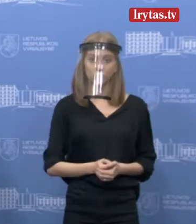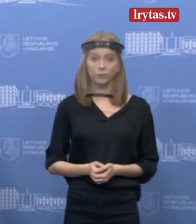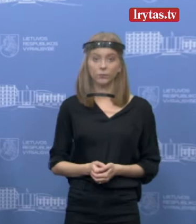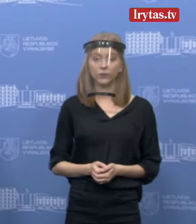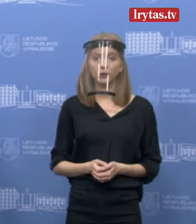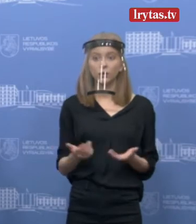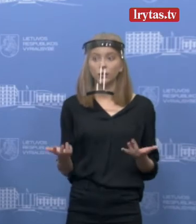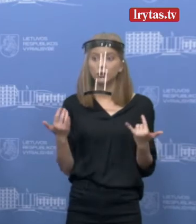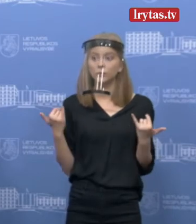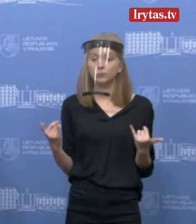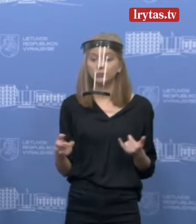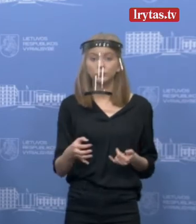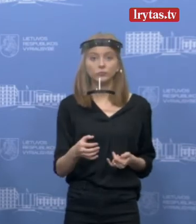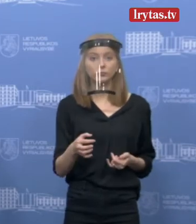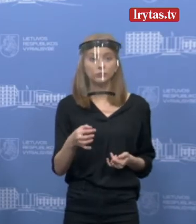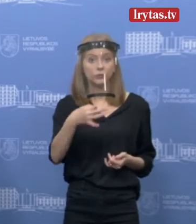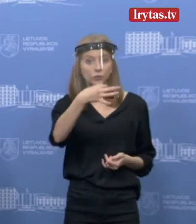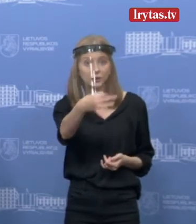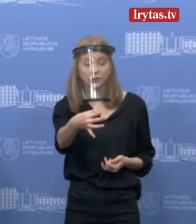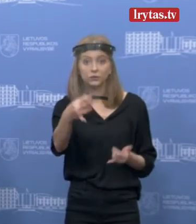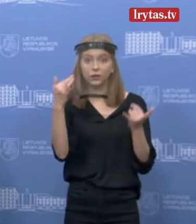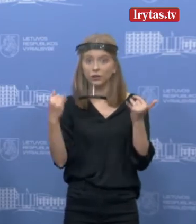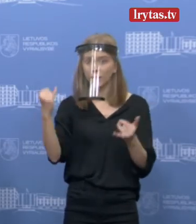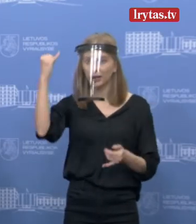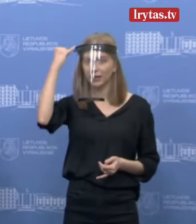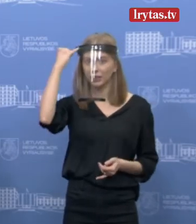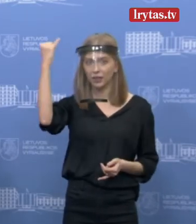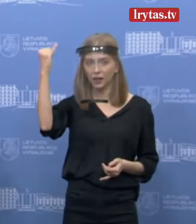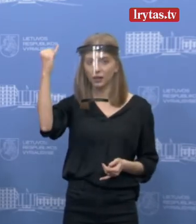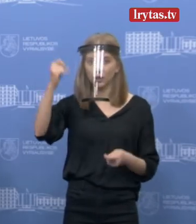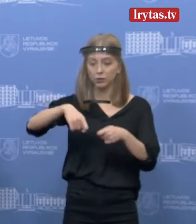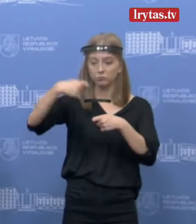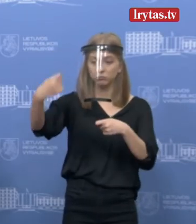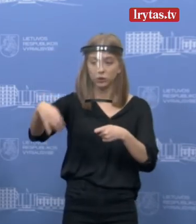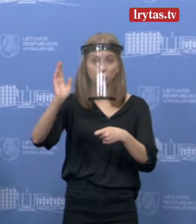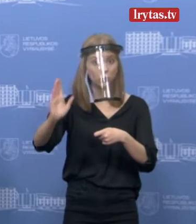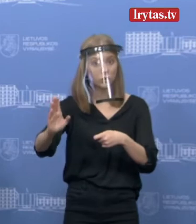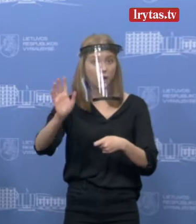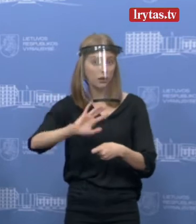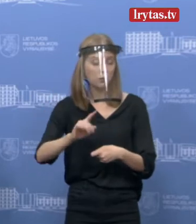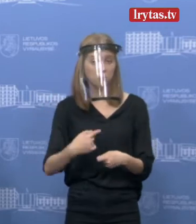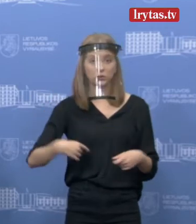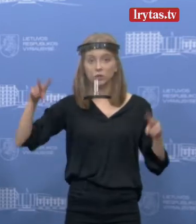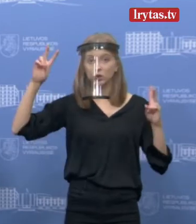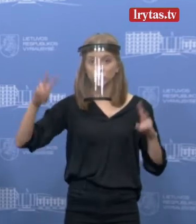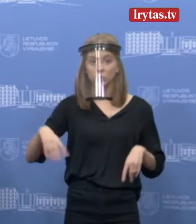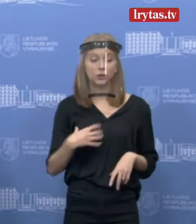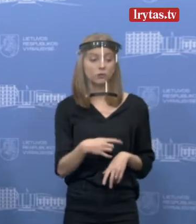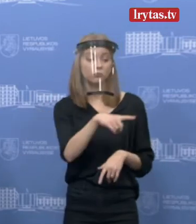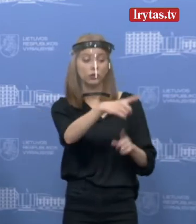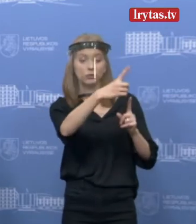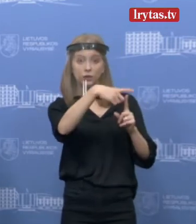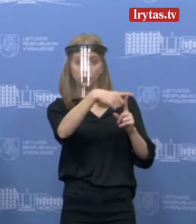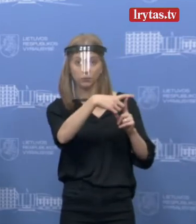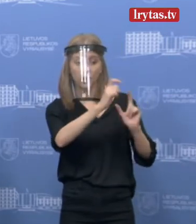sakyti, ar šis sumanymas tęsis negaliu, kadangi turime sulaukti viešųjų pirkimų